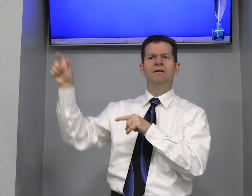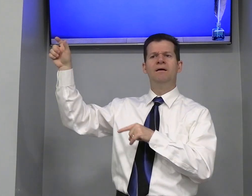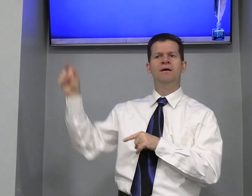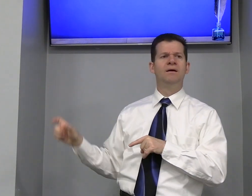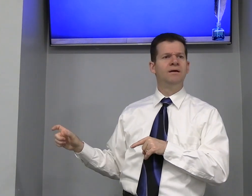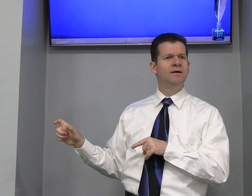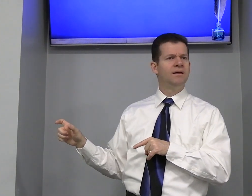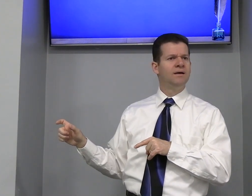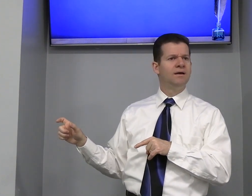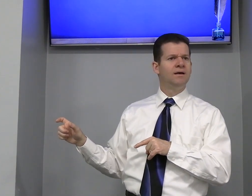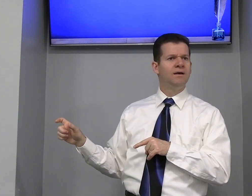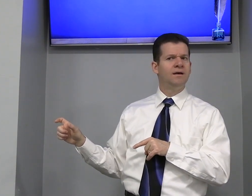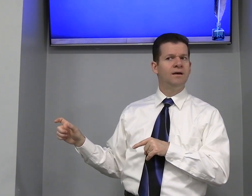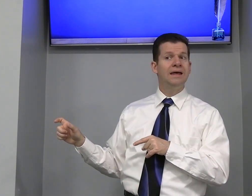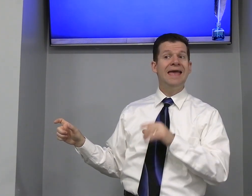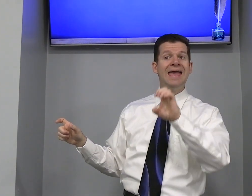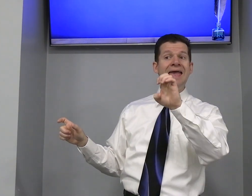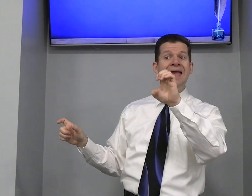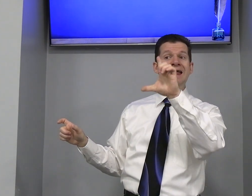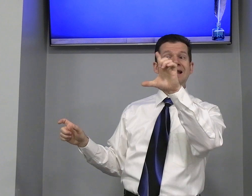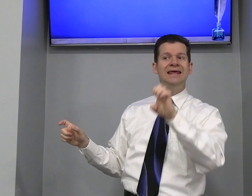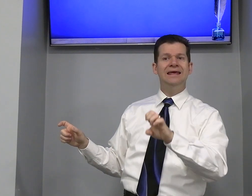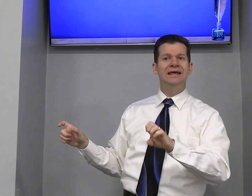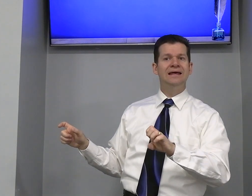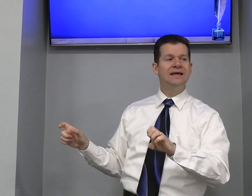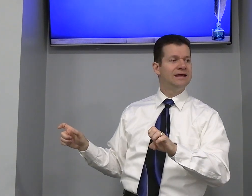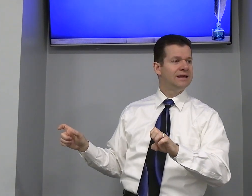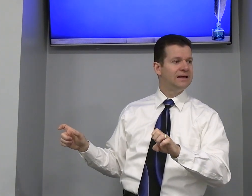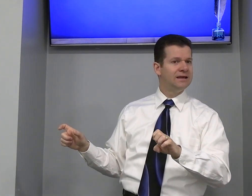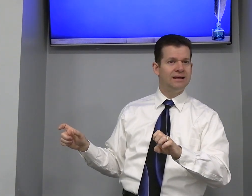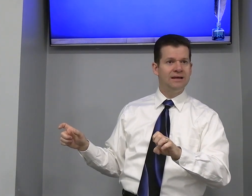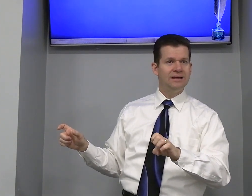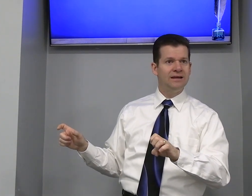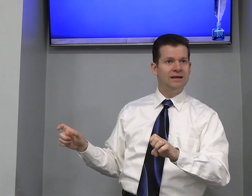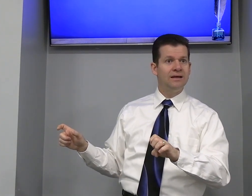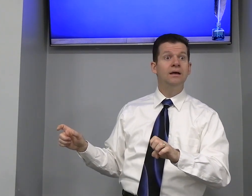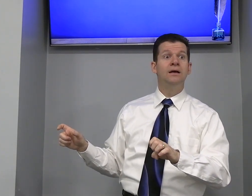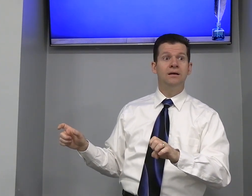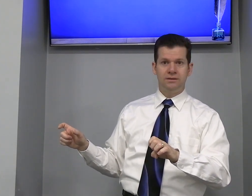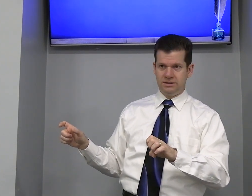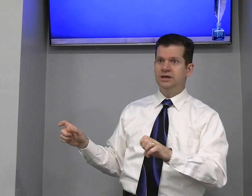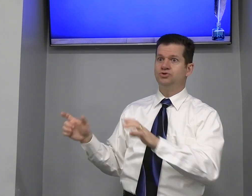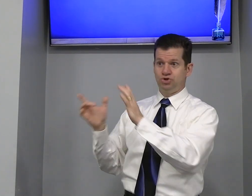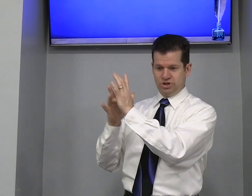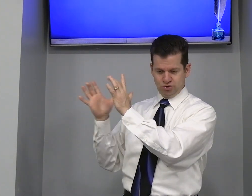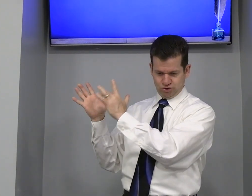Ele Isso Jesus